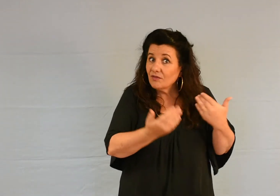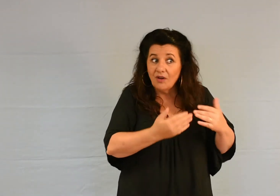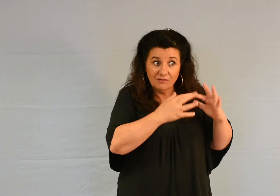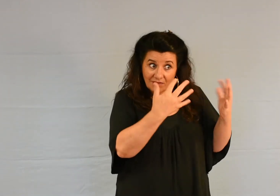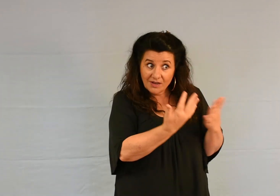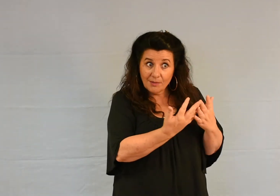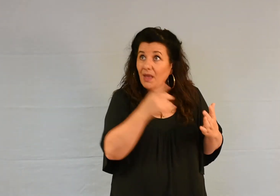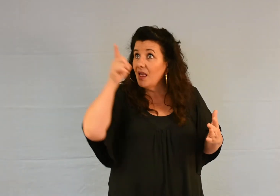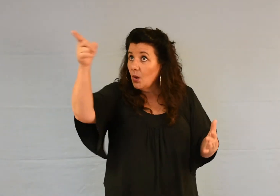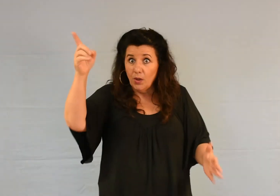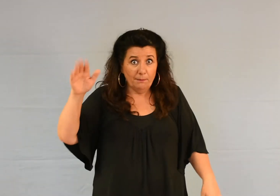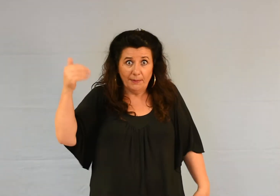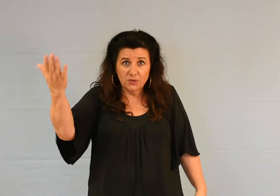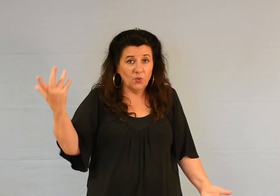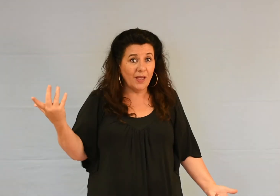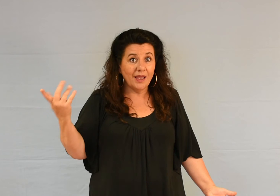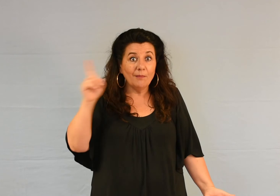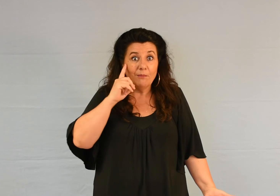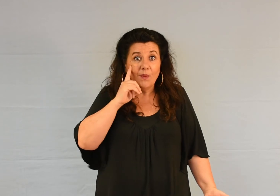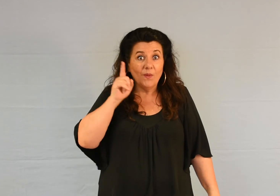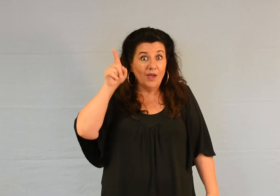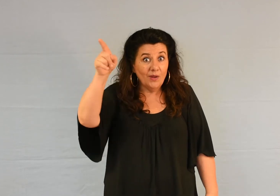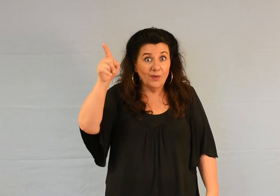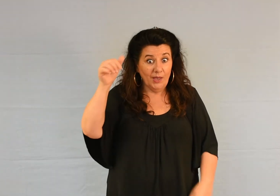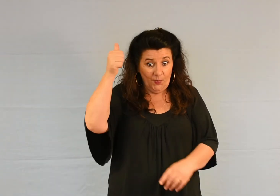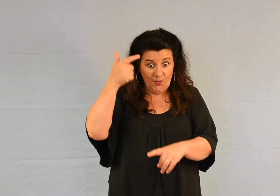Cela, il l'a fait une fois pour toutes, en s'offrant lui-même.